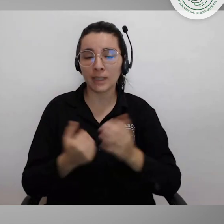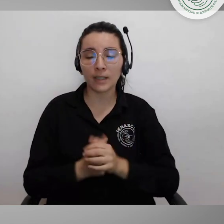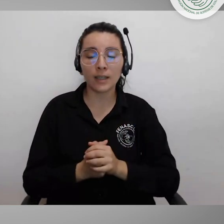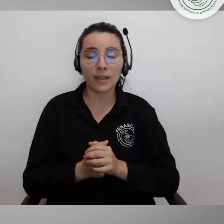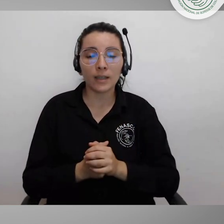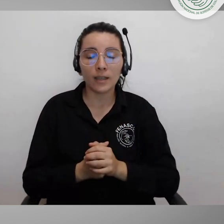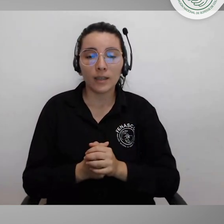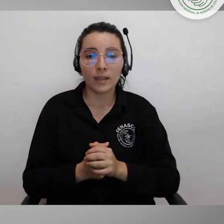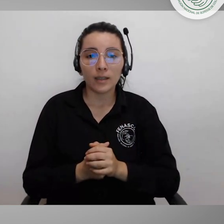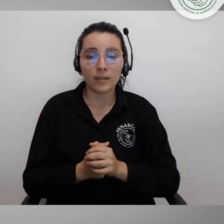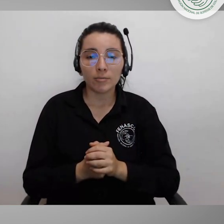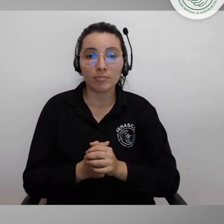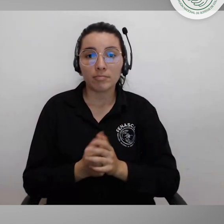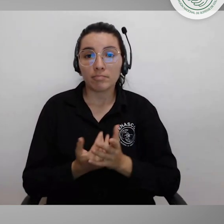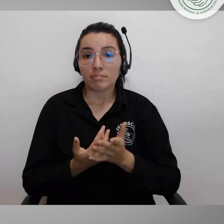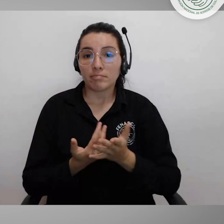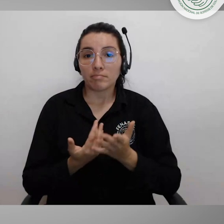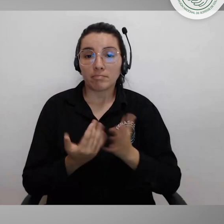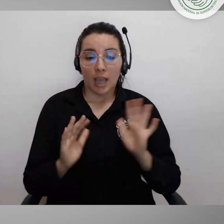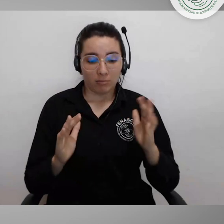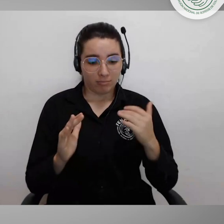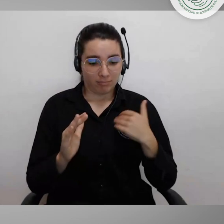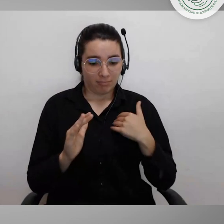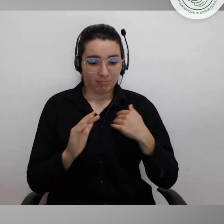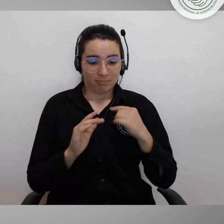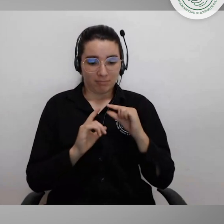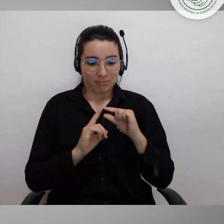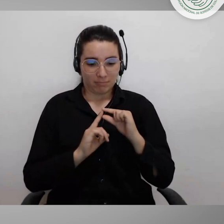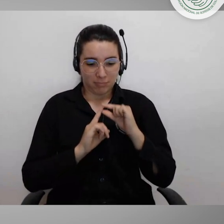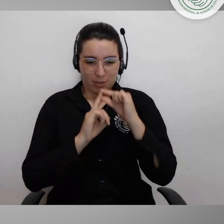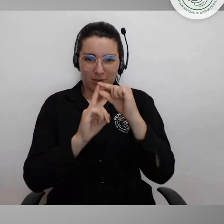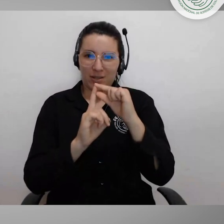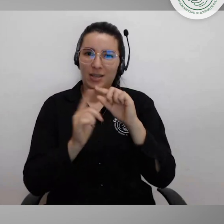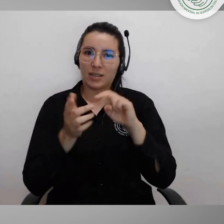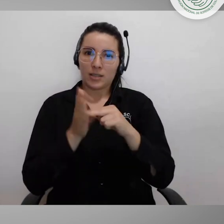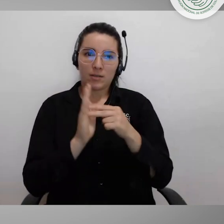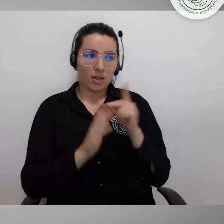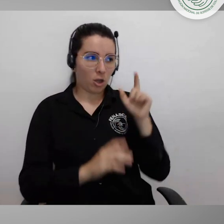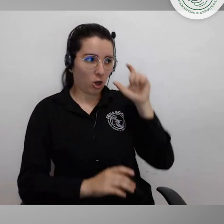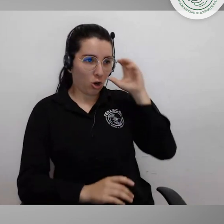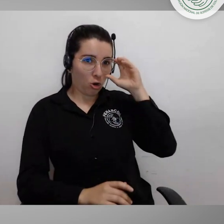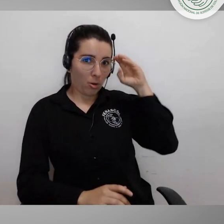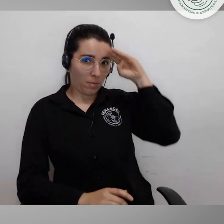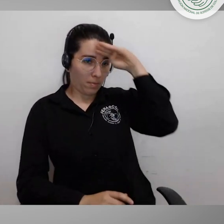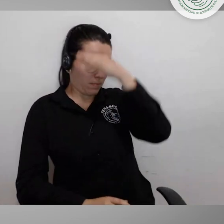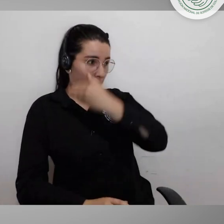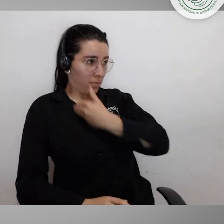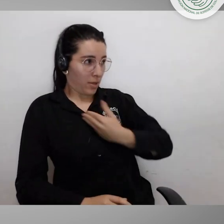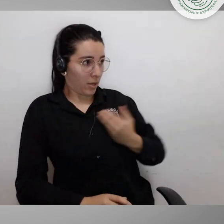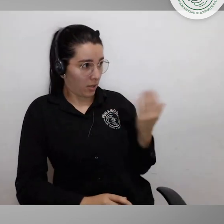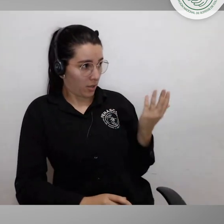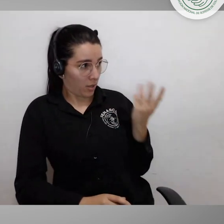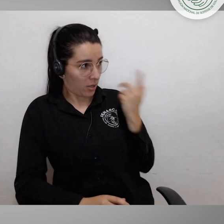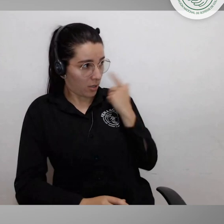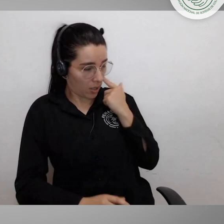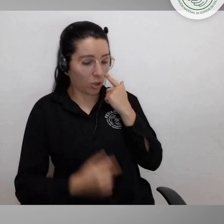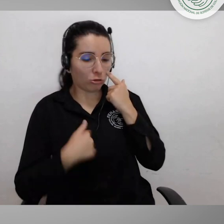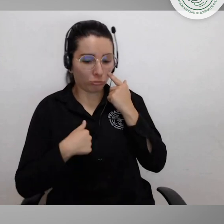discapacidad. Con esto, entonces, expresamos la